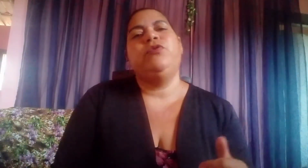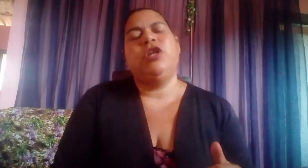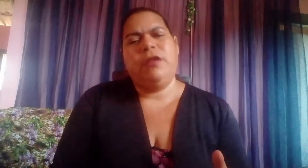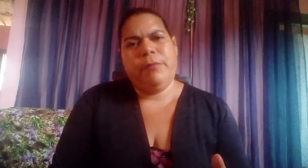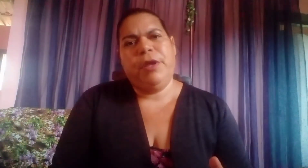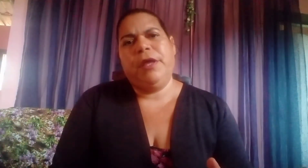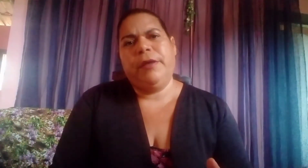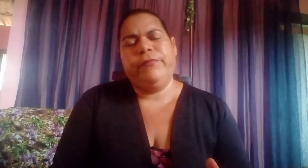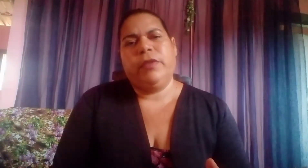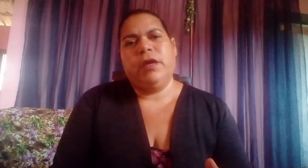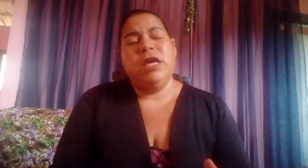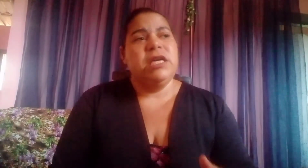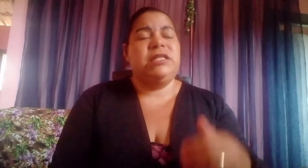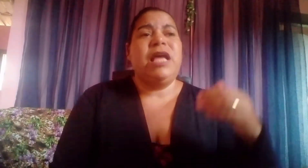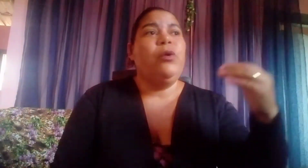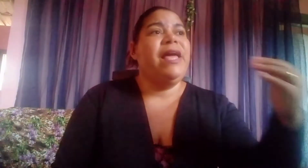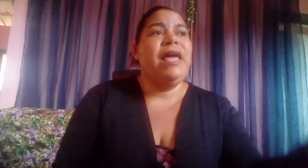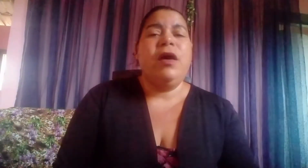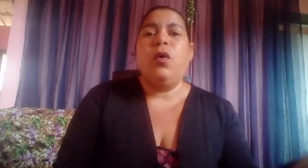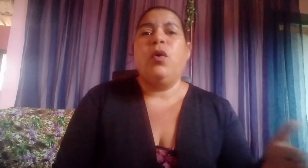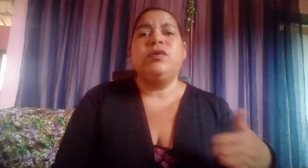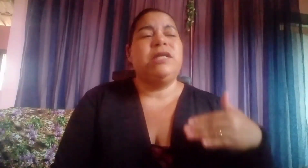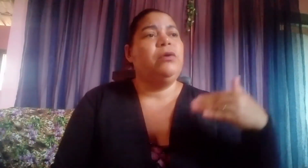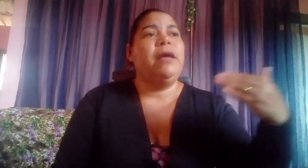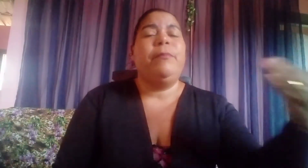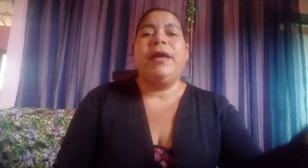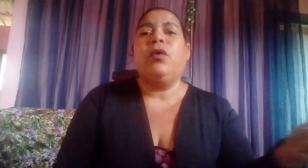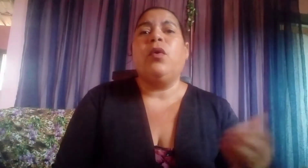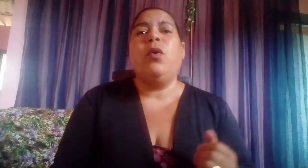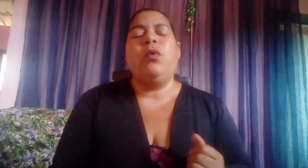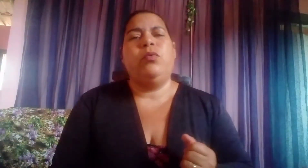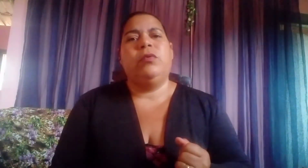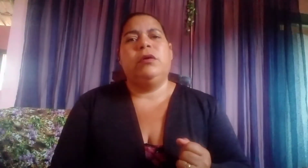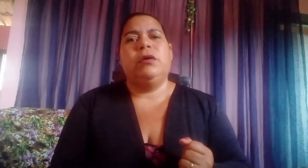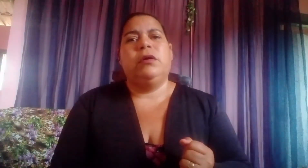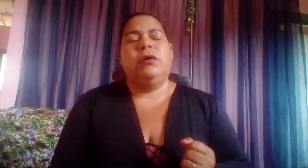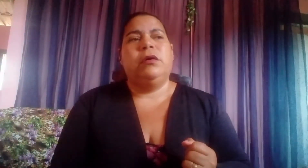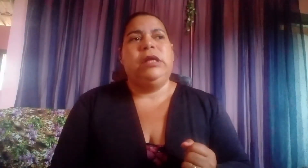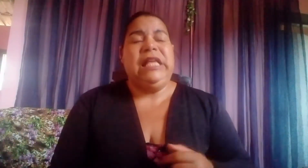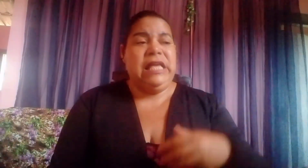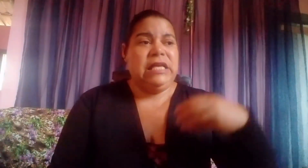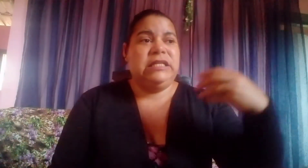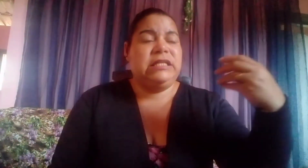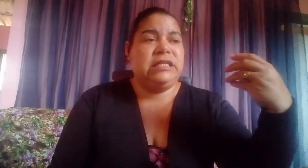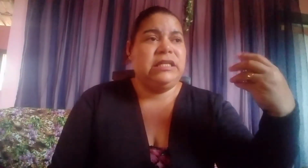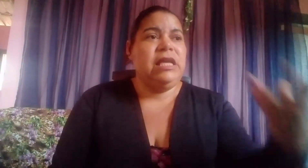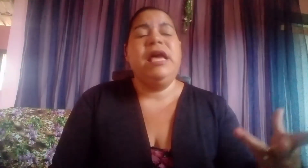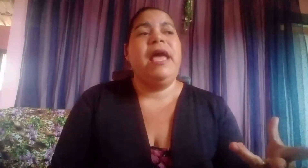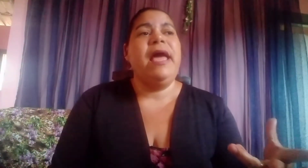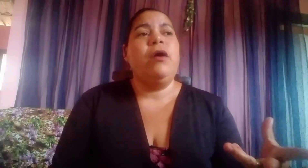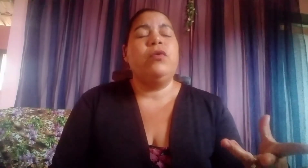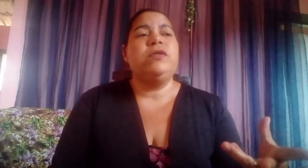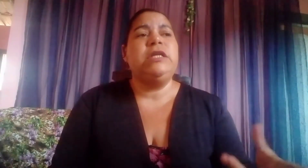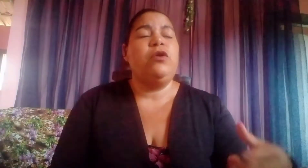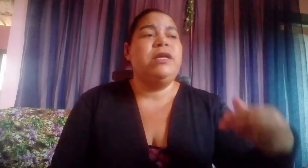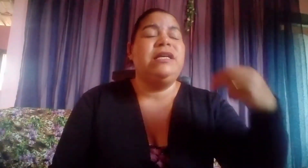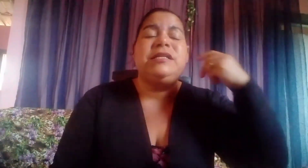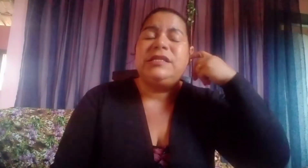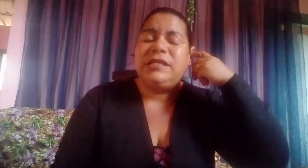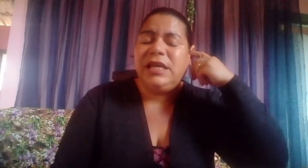o dia da manhã. Se alguém errou, se alguém pecou. E se reconciliou. E se